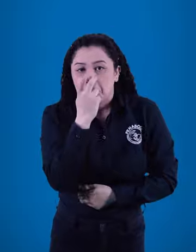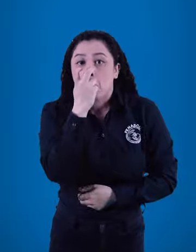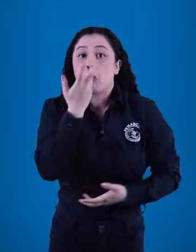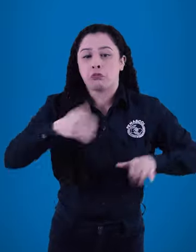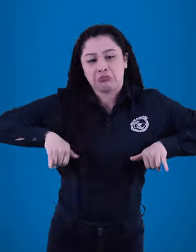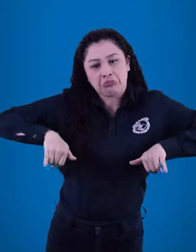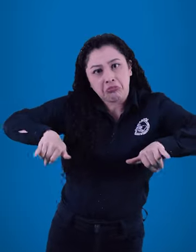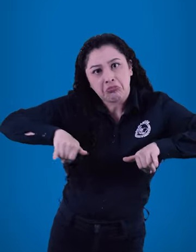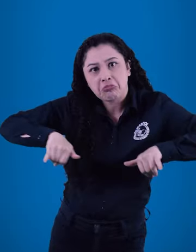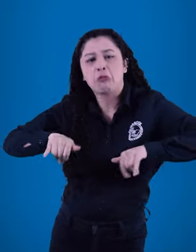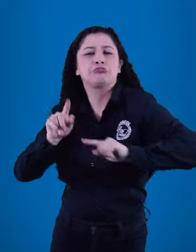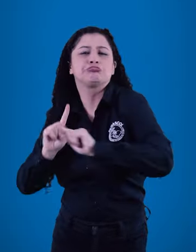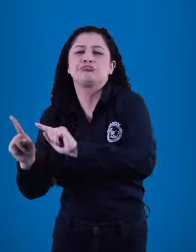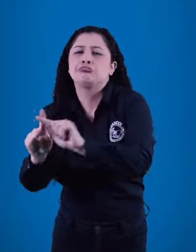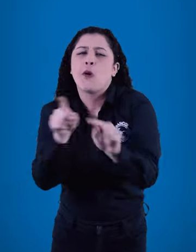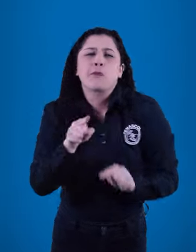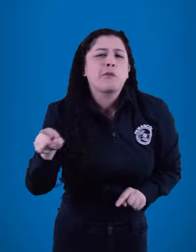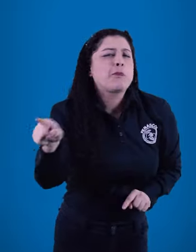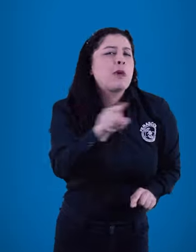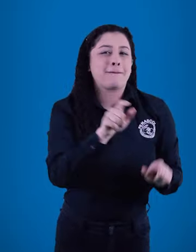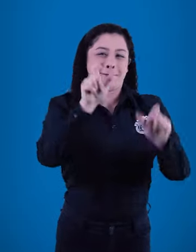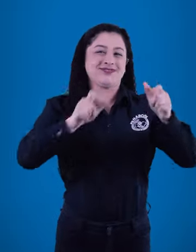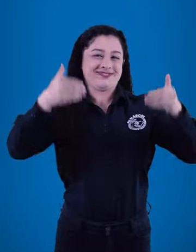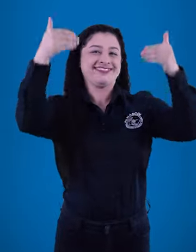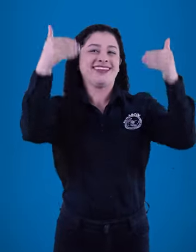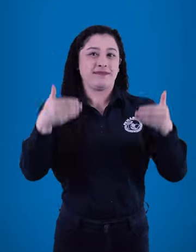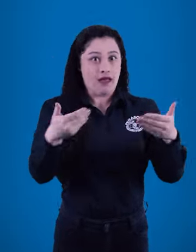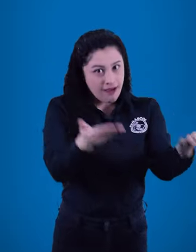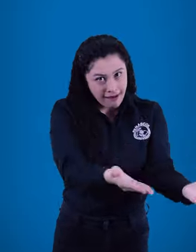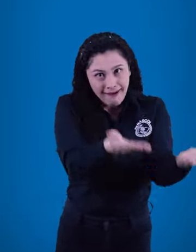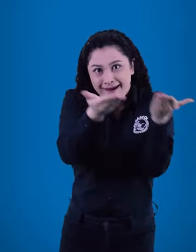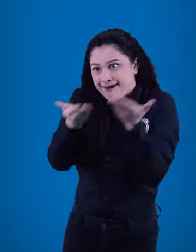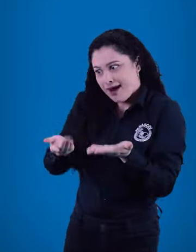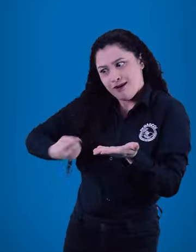Tiene para las personas con discapacidad